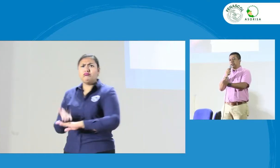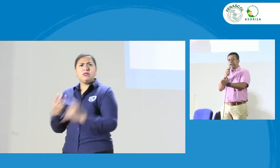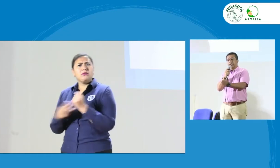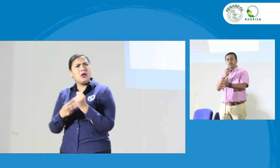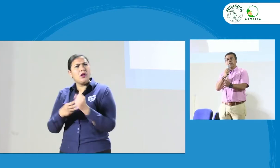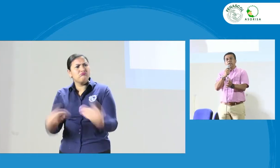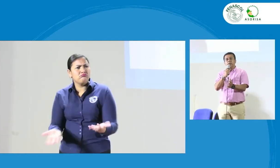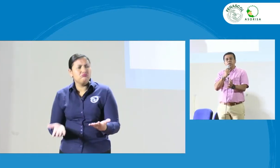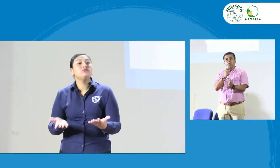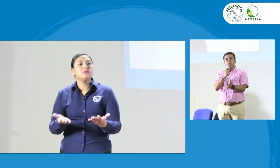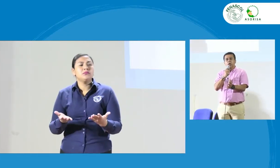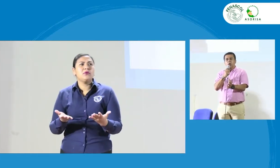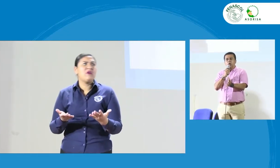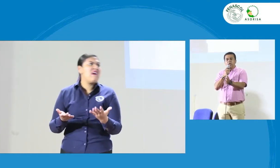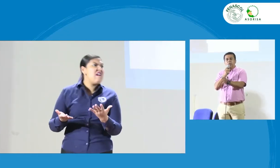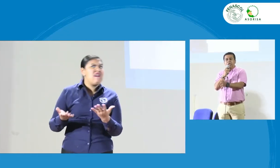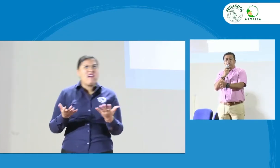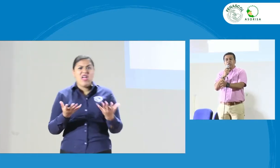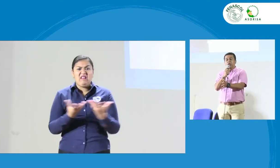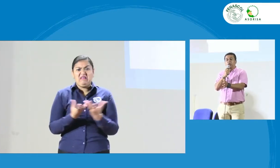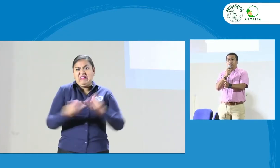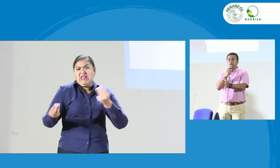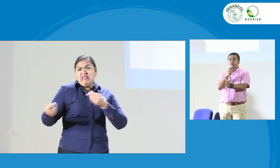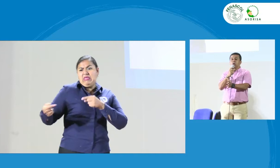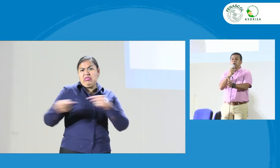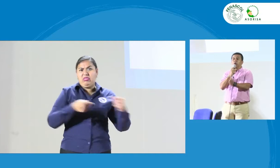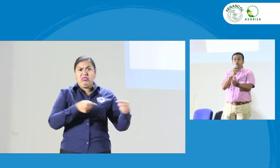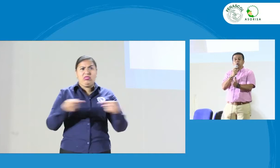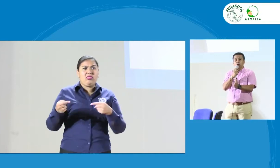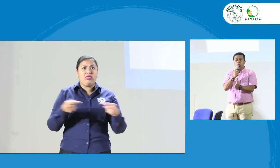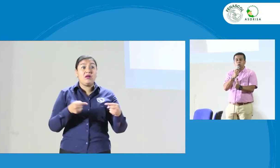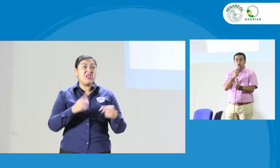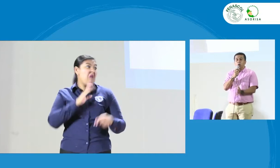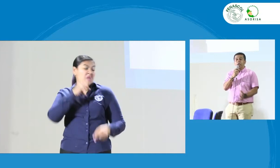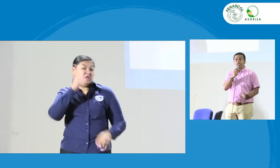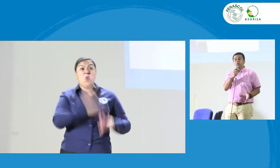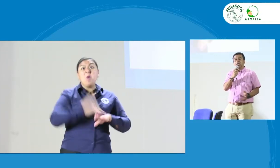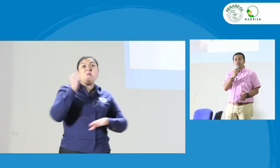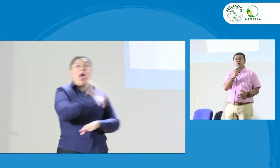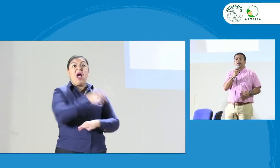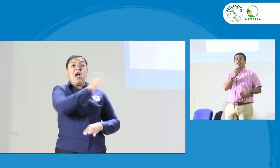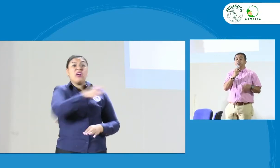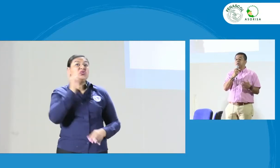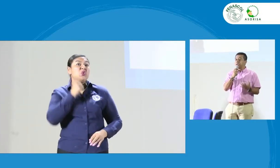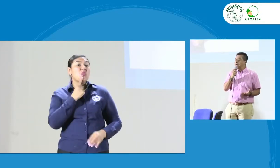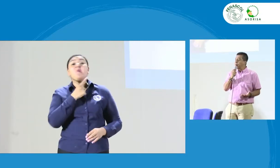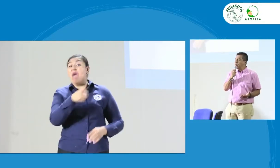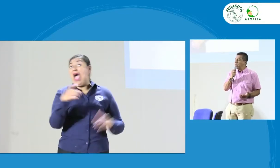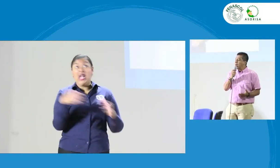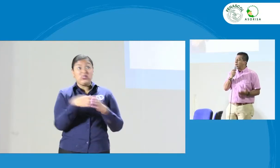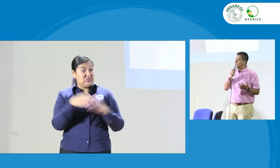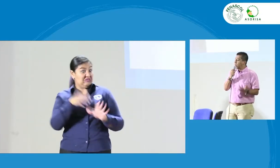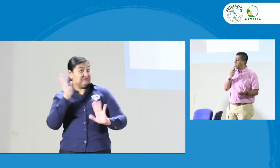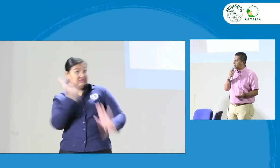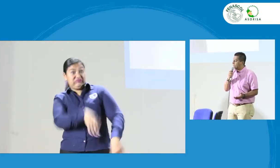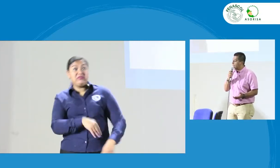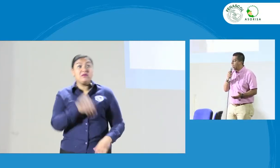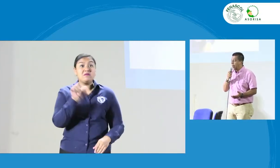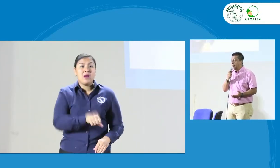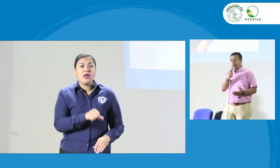resulta que se generó esa división o terminaron siendo los malos los sordos por la asociación que hizo el reclamo hacia